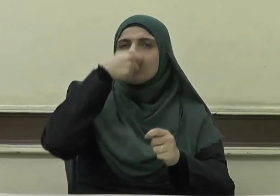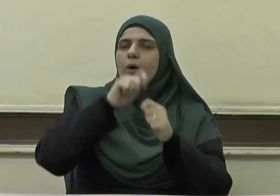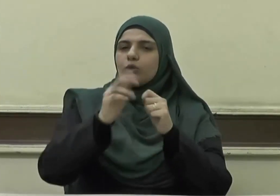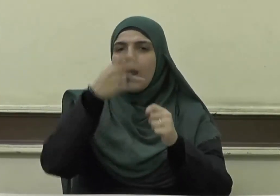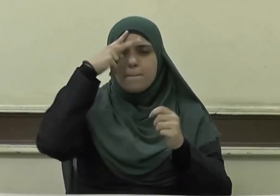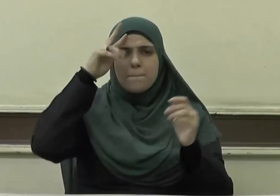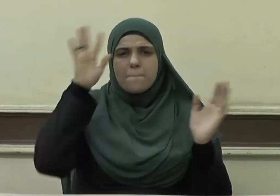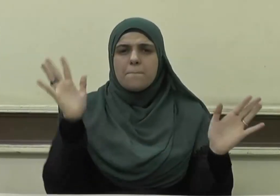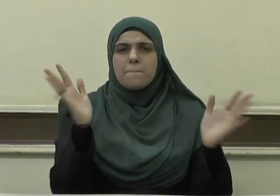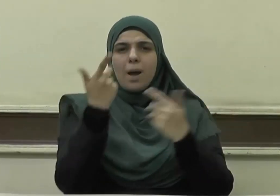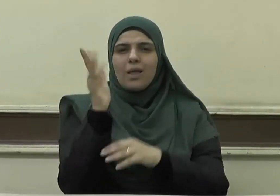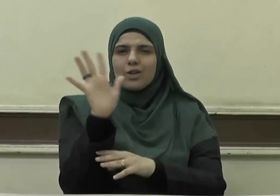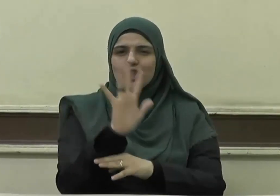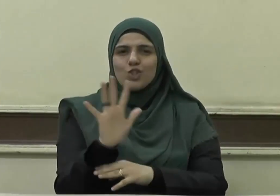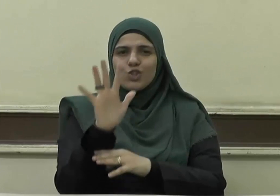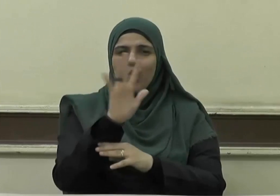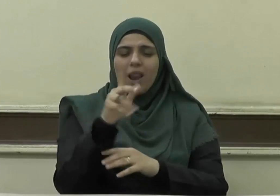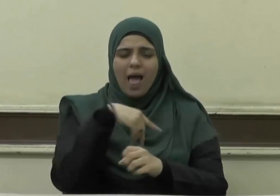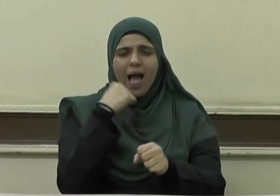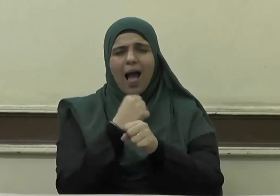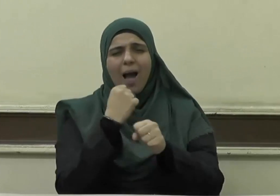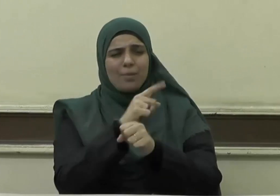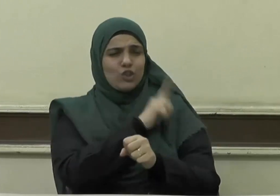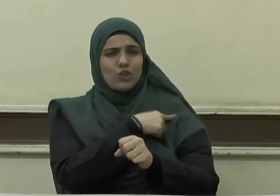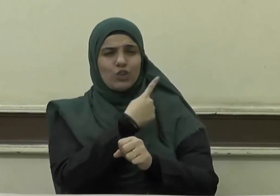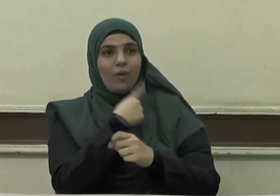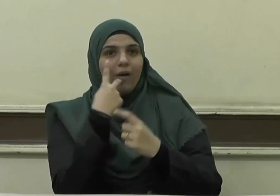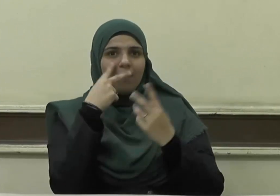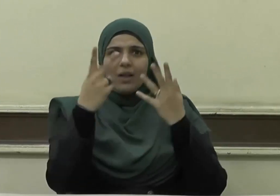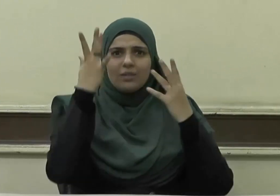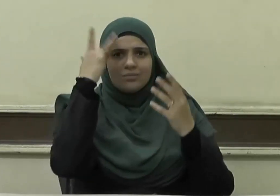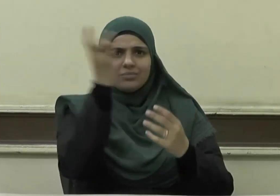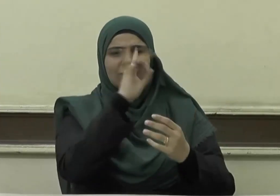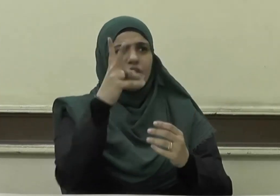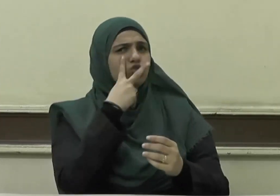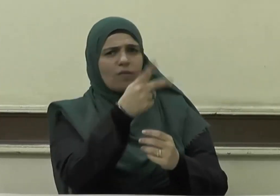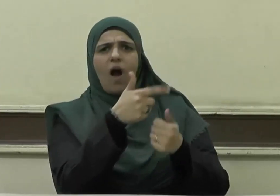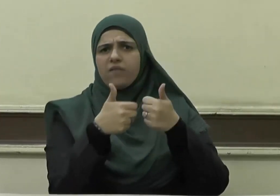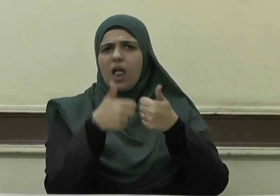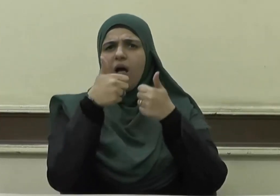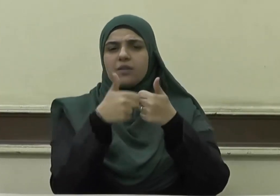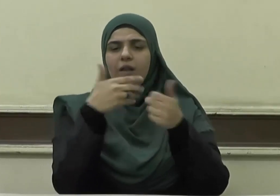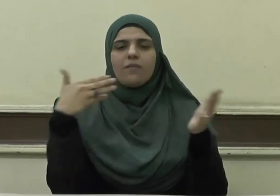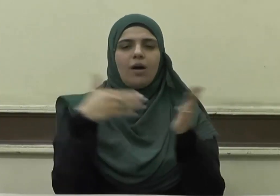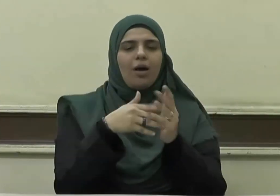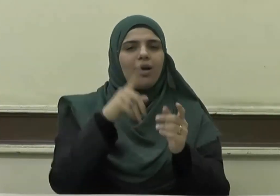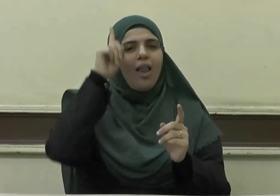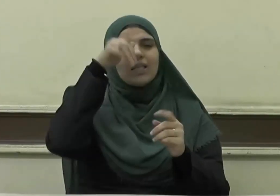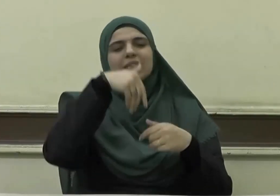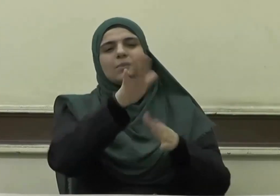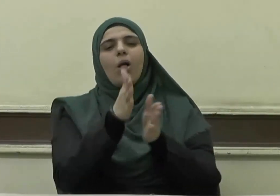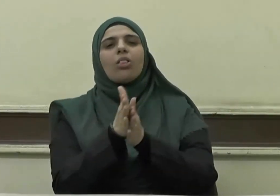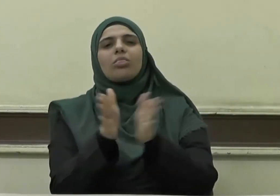زين له سوء عمله فرآه حسنا فإن الله يضل من يشاء